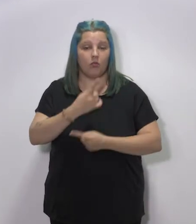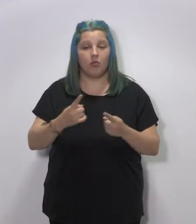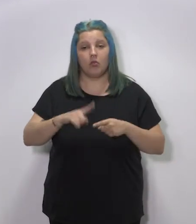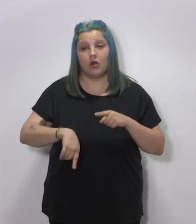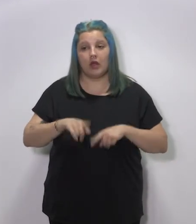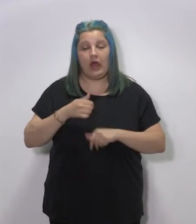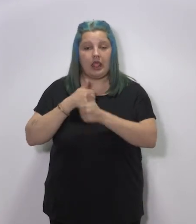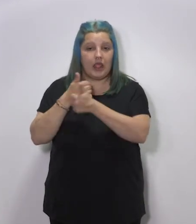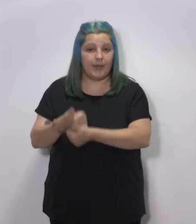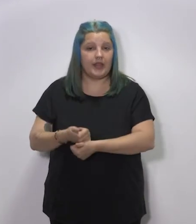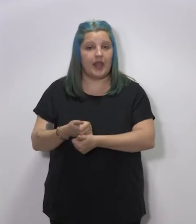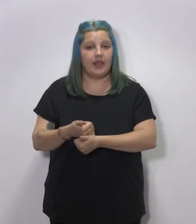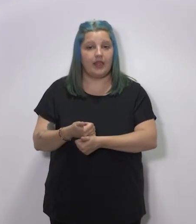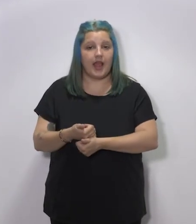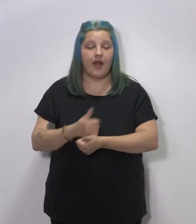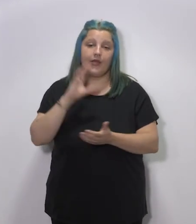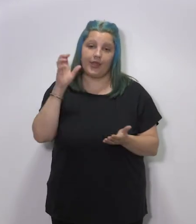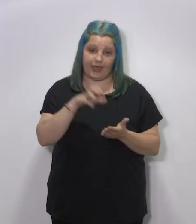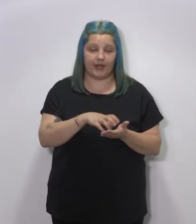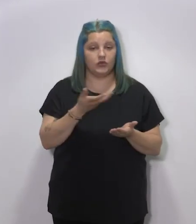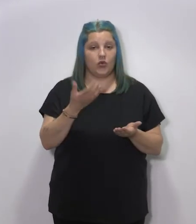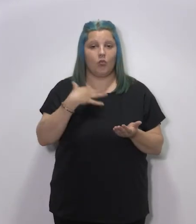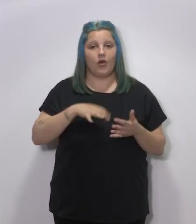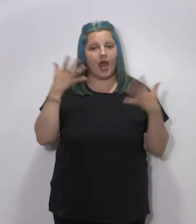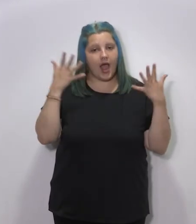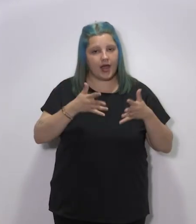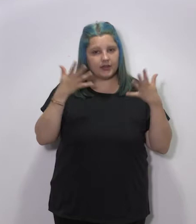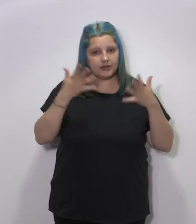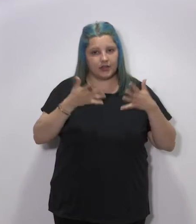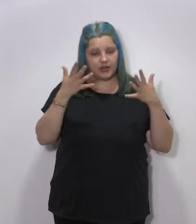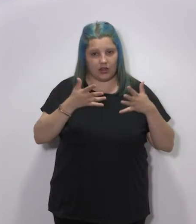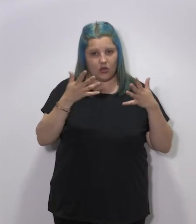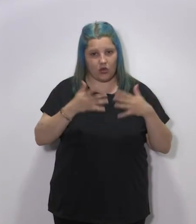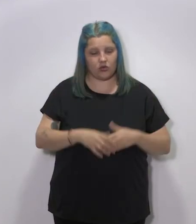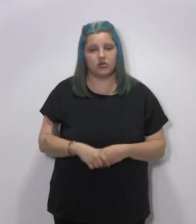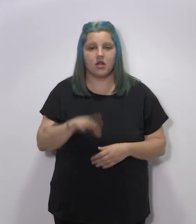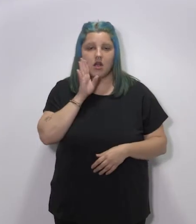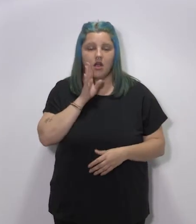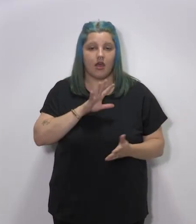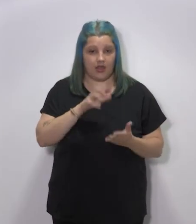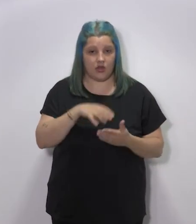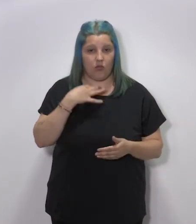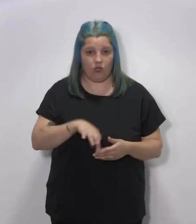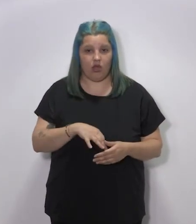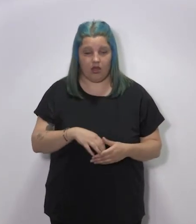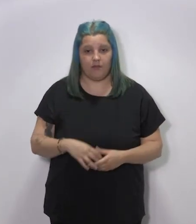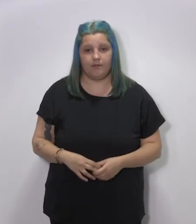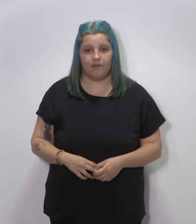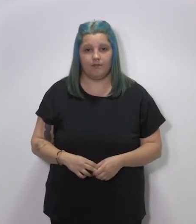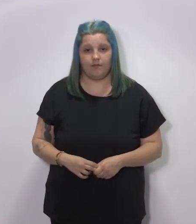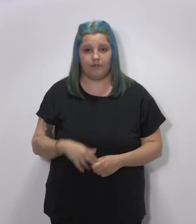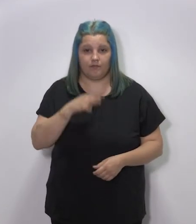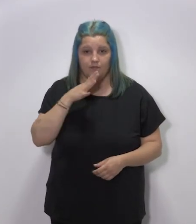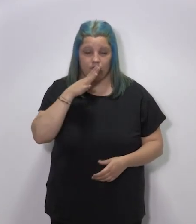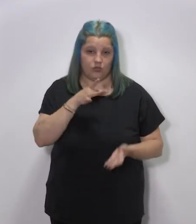necesidad por dependencia que requieran en centros puedan ser atendidos en estos centros